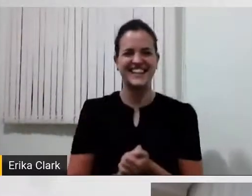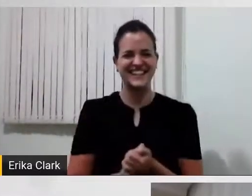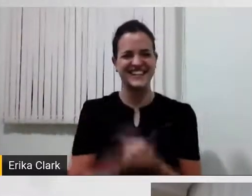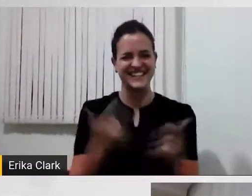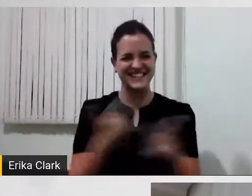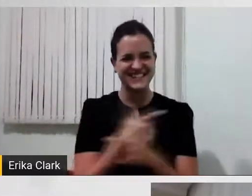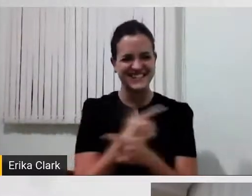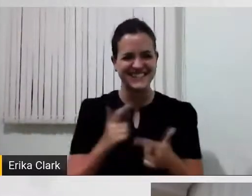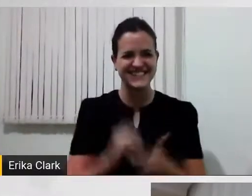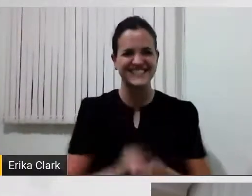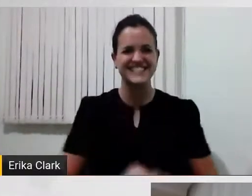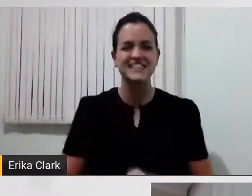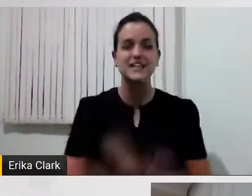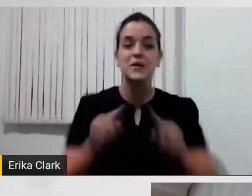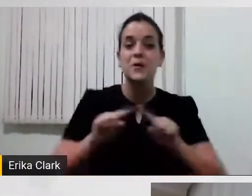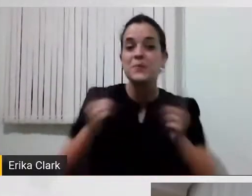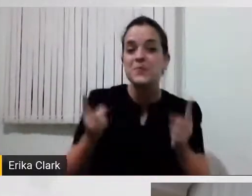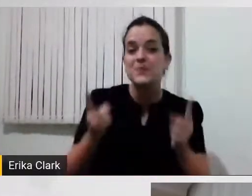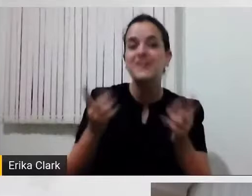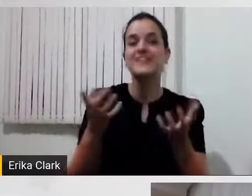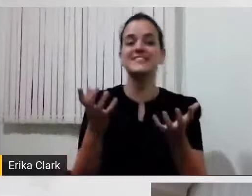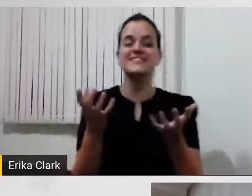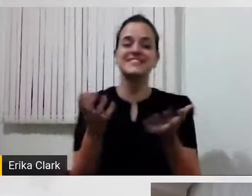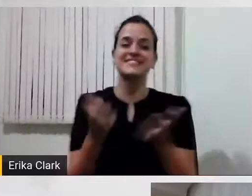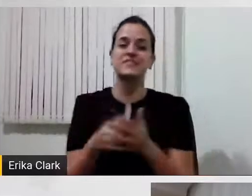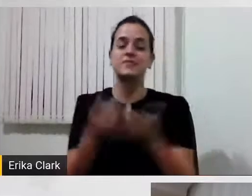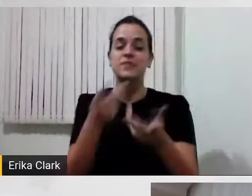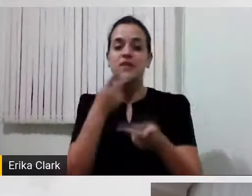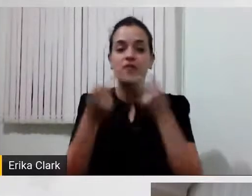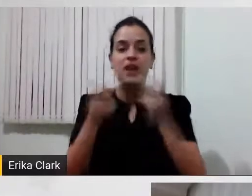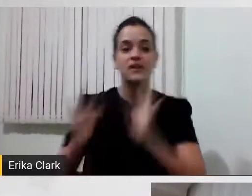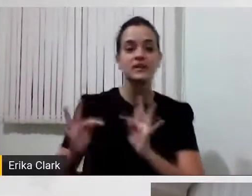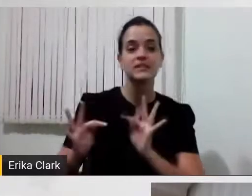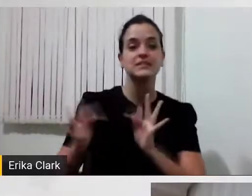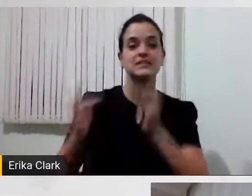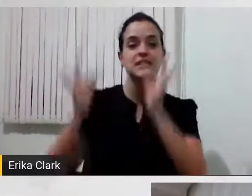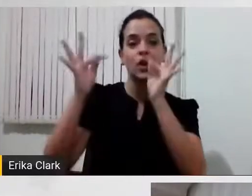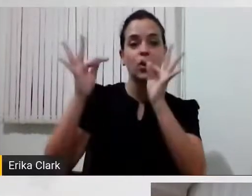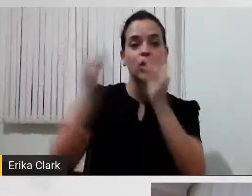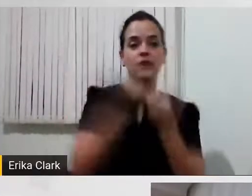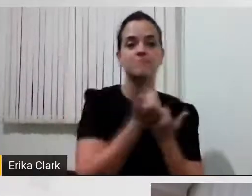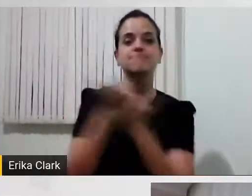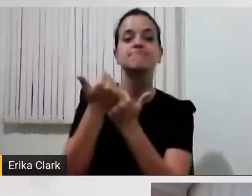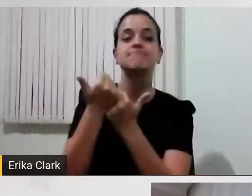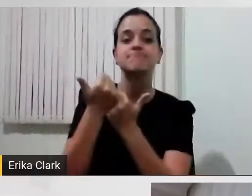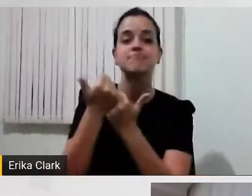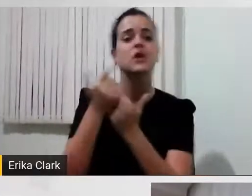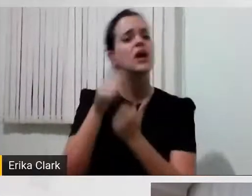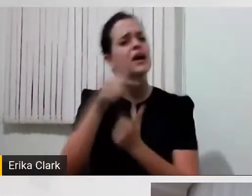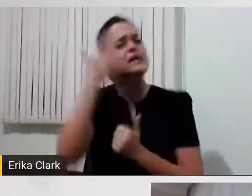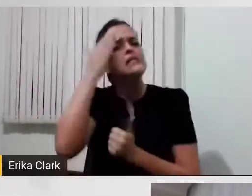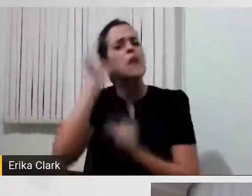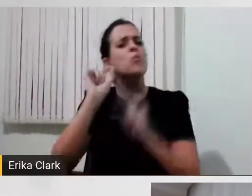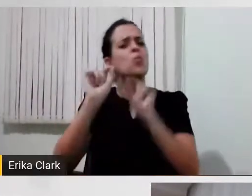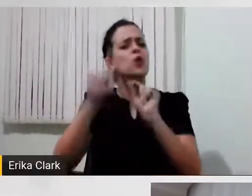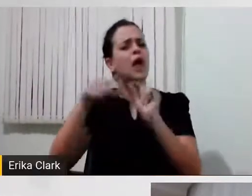Mas vamos falar sobre tecnologia assistiva. Você sabe o que é tecnologia assistiva?